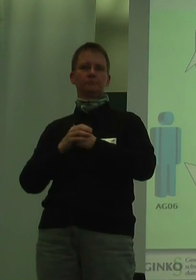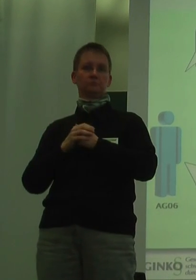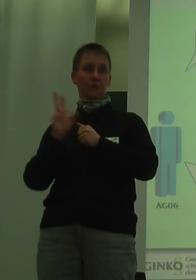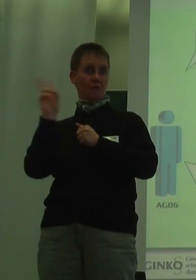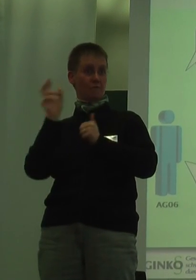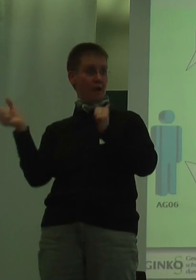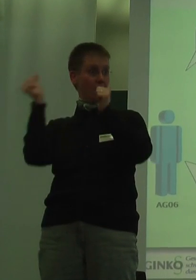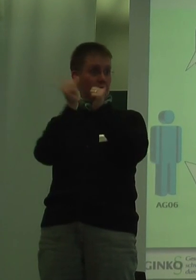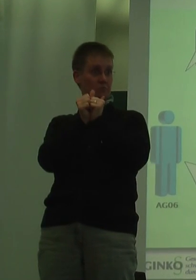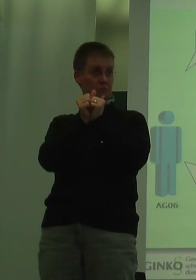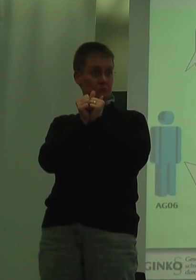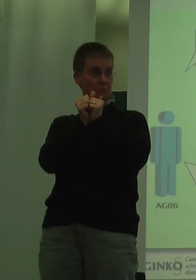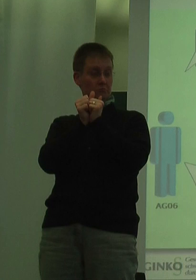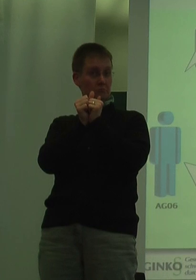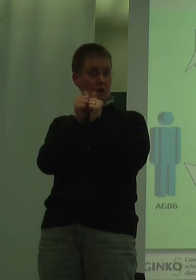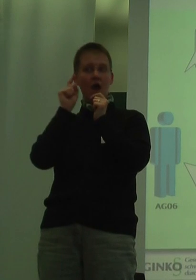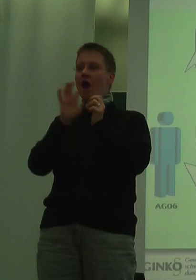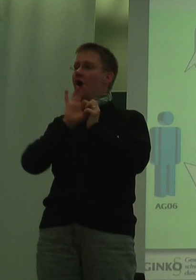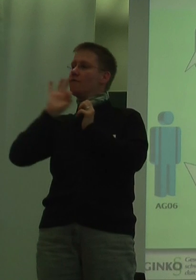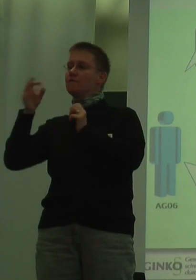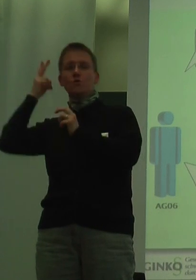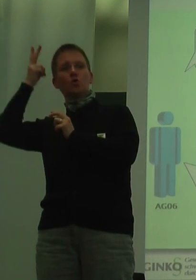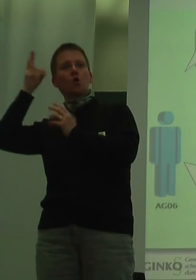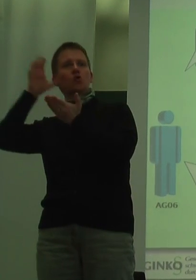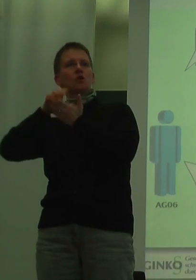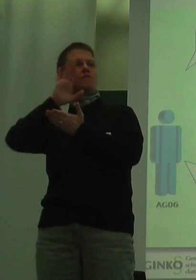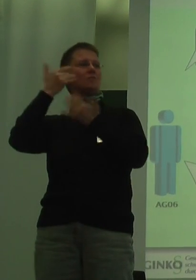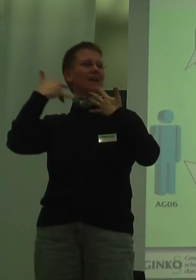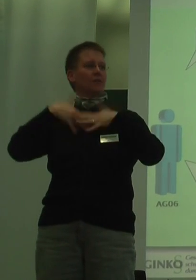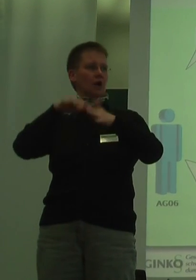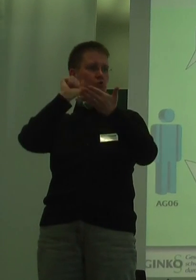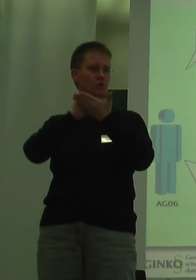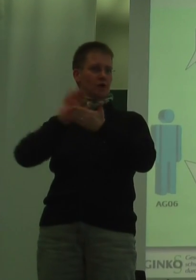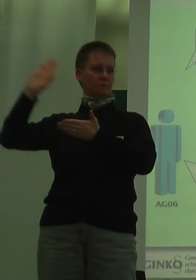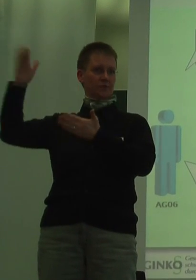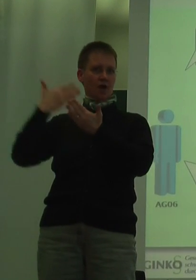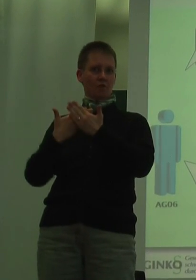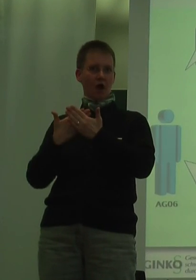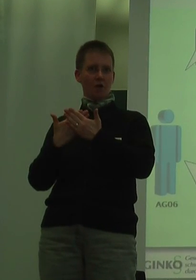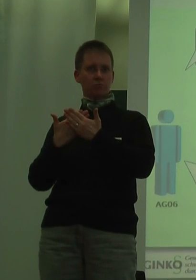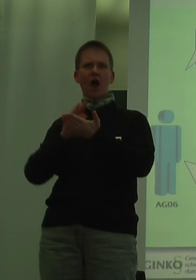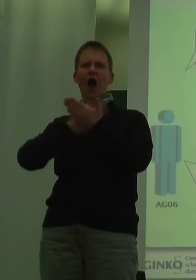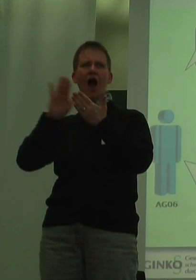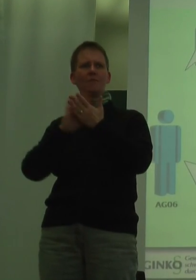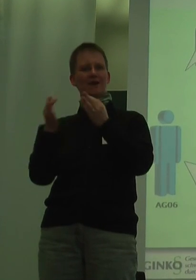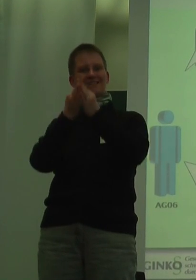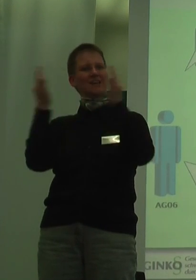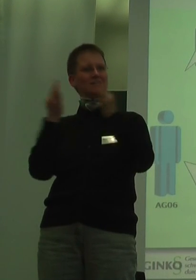zur Verfügung? Hier ist die Fürsorgestelle vom Integrationsamt zuständig. Es gibt ganz einfach bestimmte Sätze, die jedem